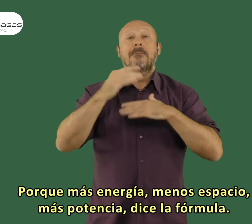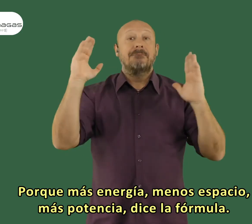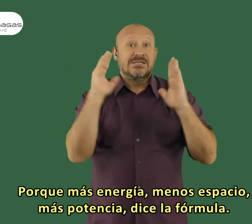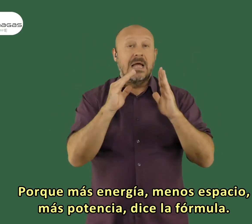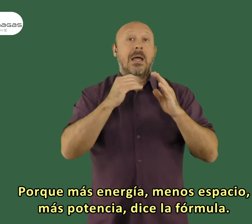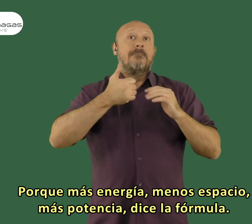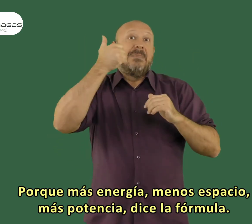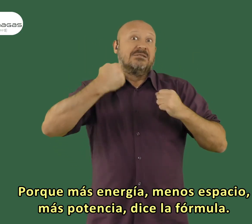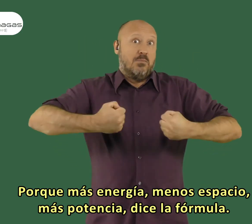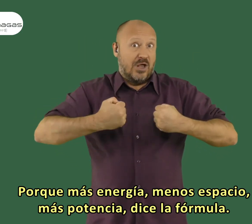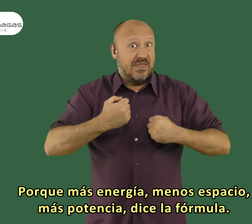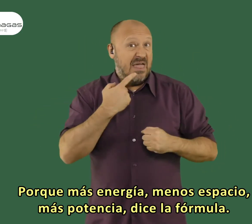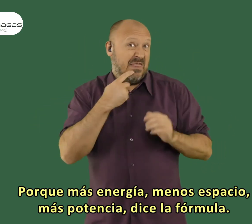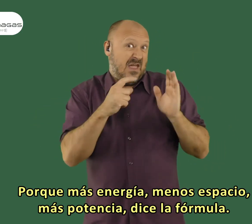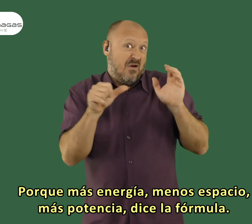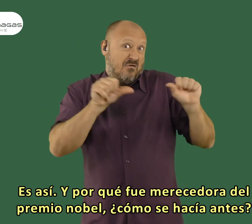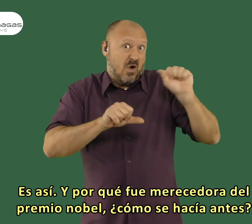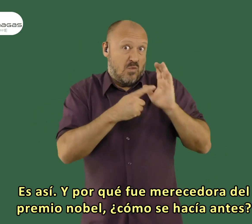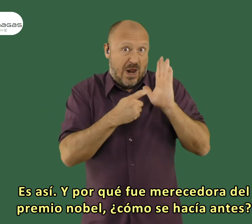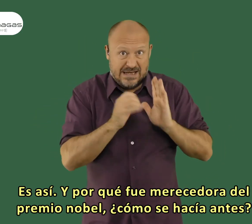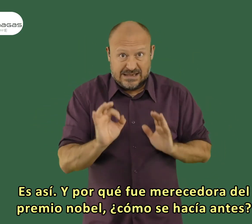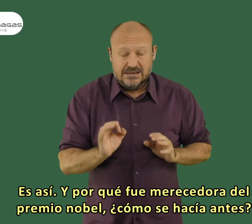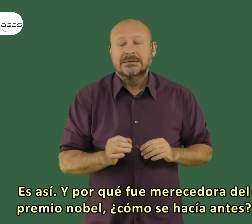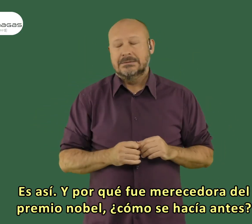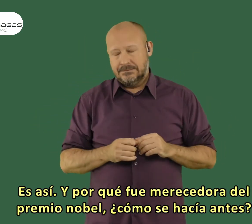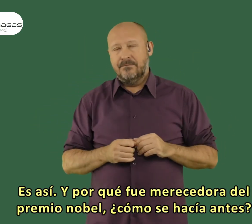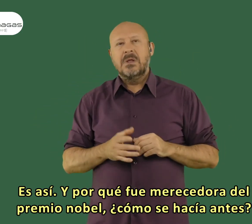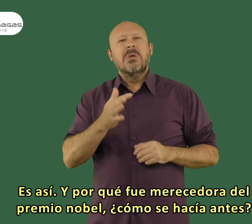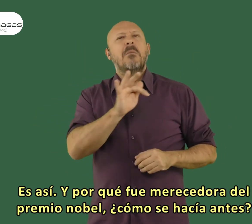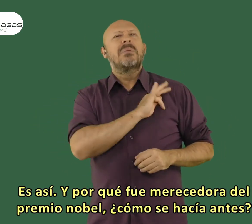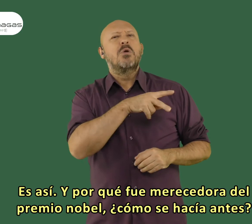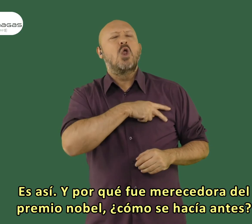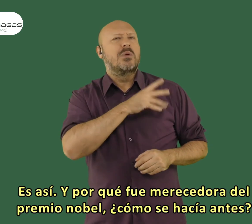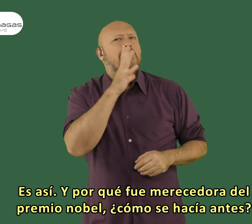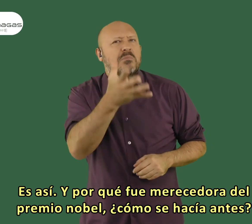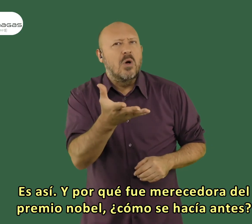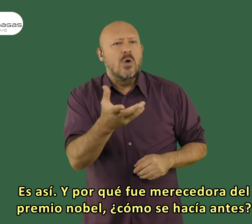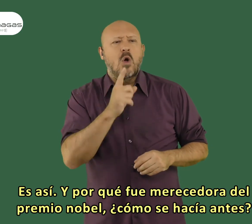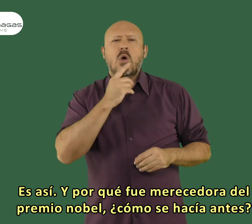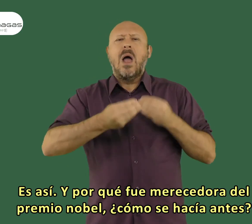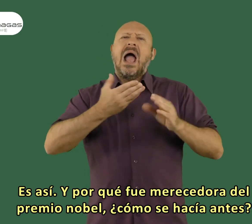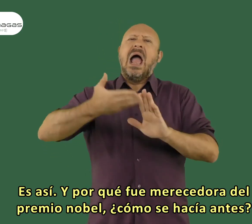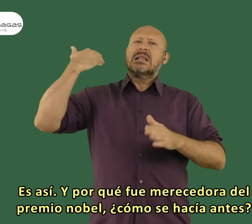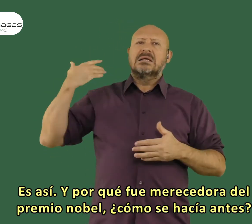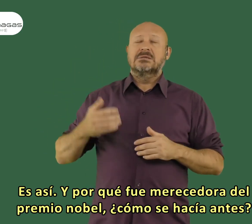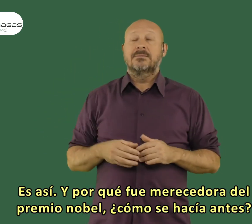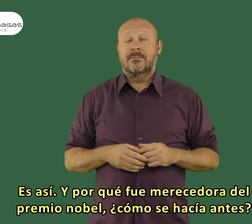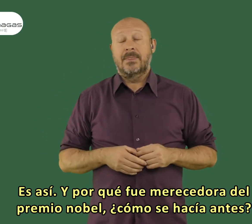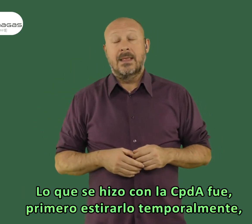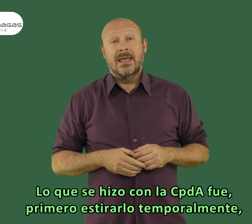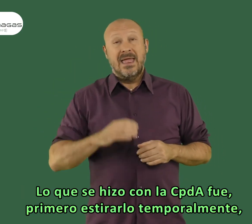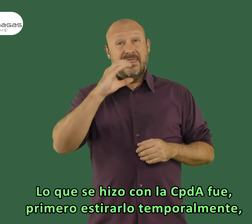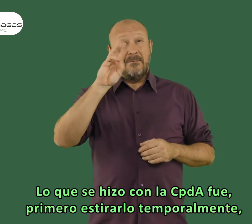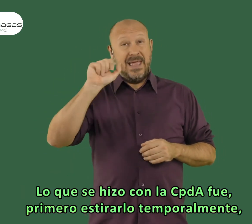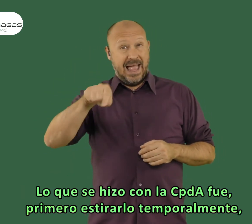energía menos espacio más potencia dice la fórmula es así vale y por qué fue merecedora del premio nobel ¿cómo se hacía